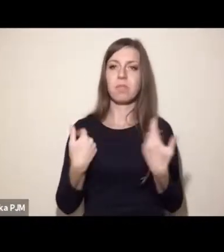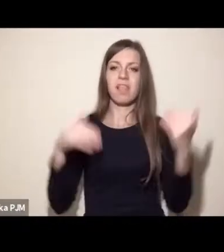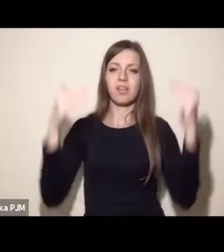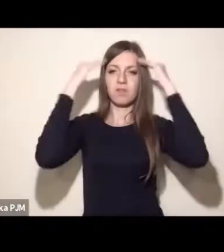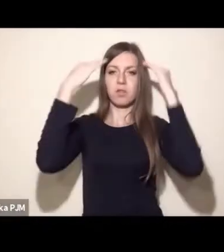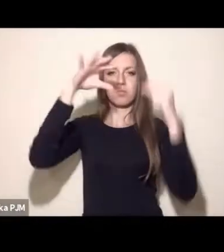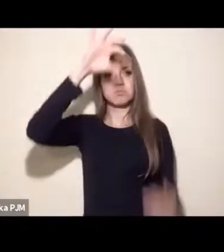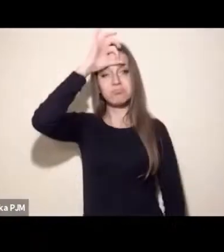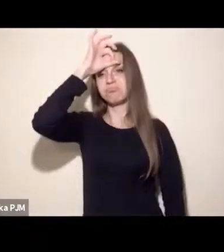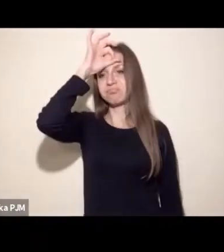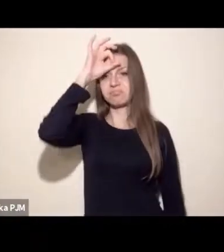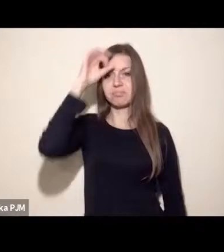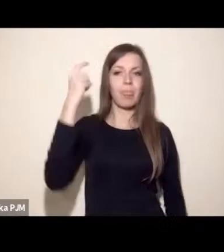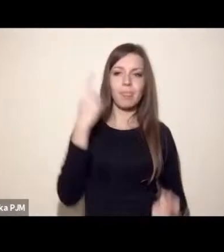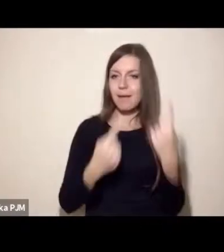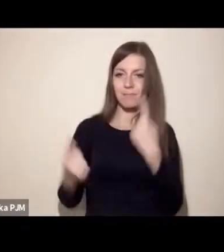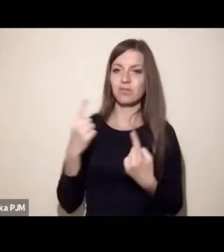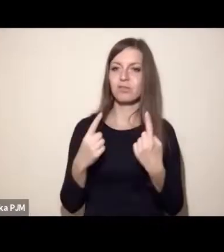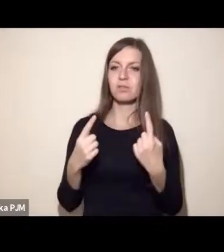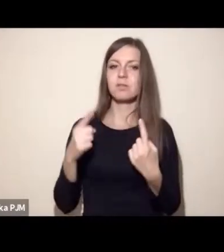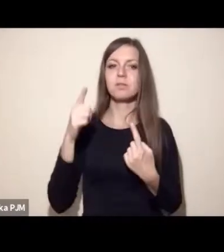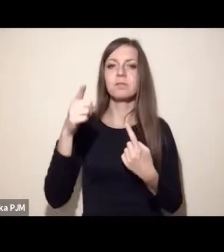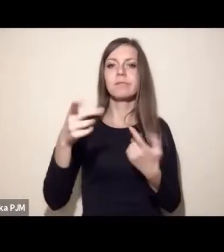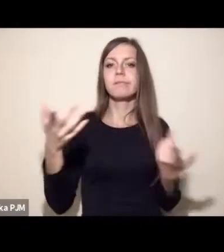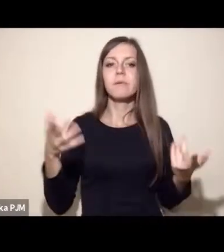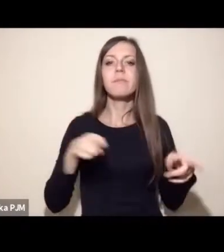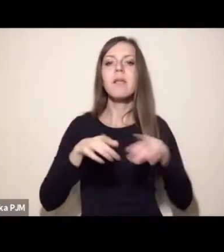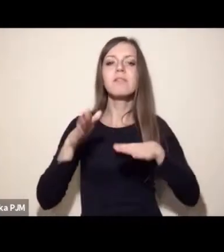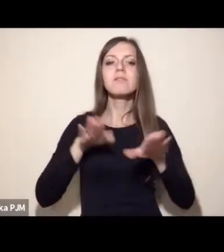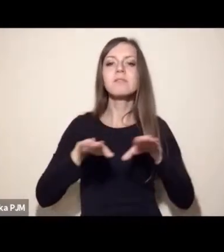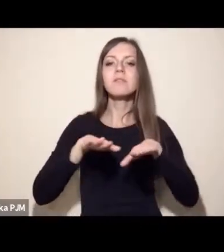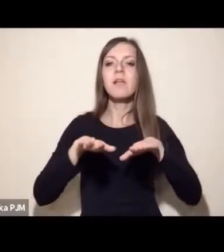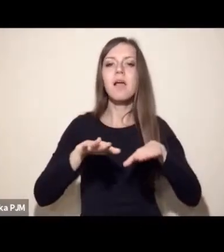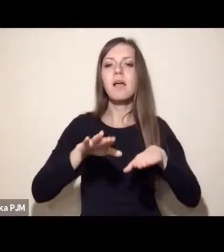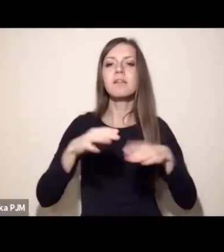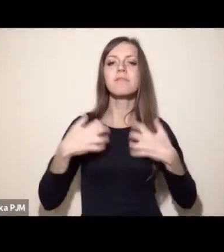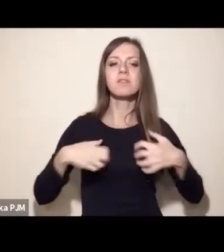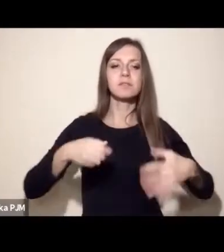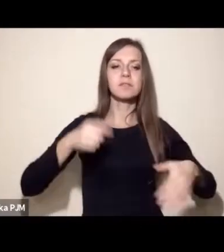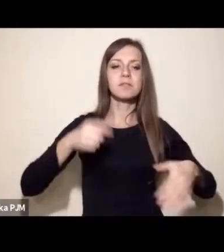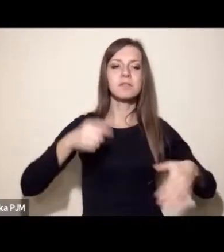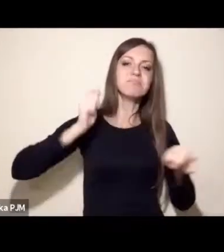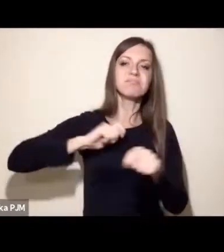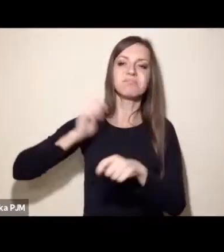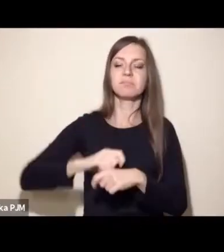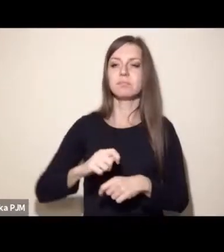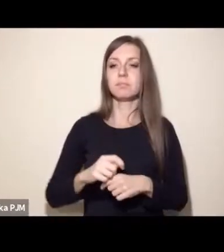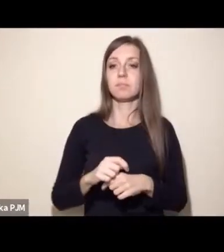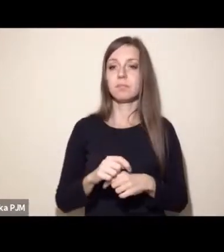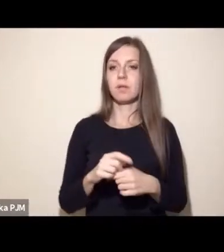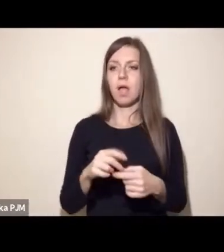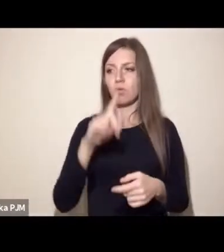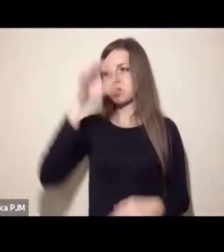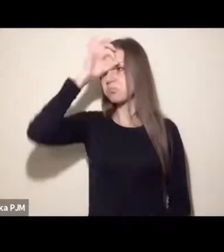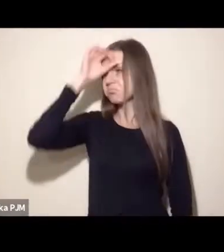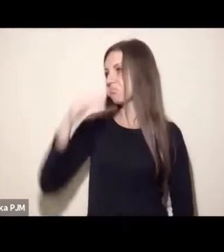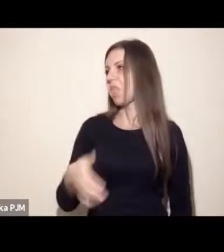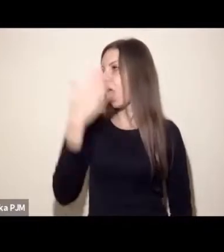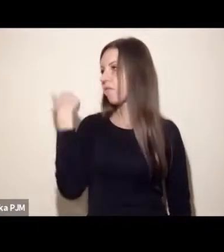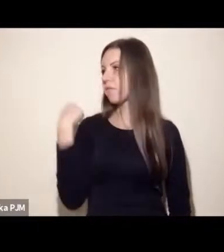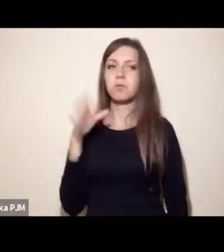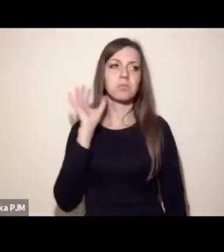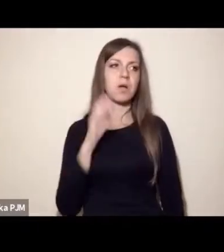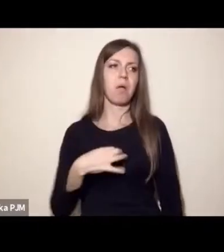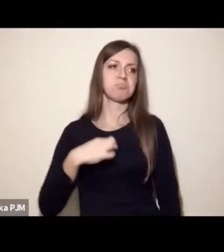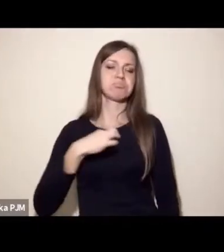którzy nie zaglądają za ściany rzeźni. Oni mają pieniądze, a to, co nam pozostaje, to jest nasza determinacja,